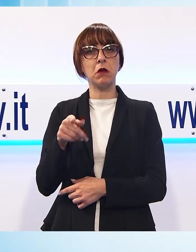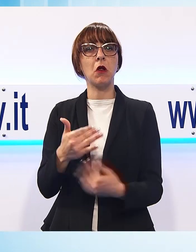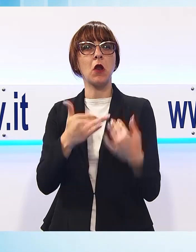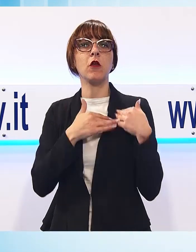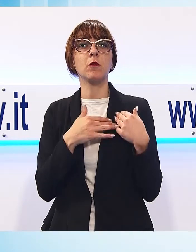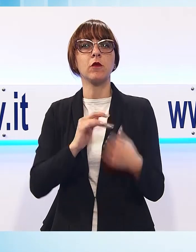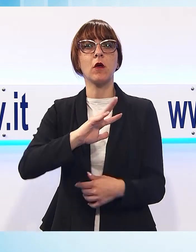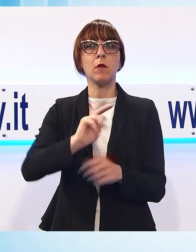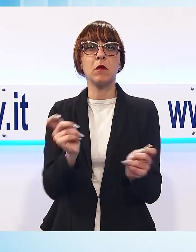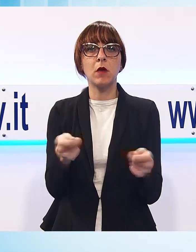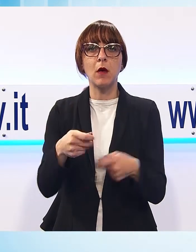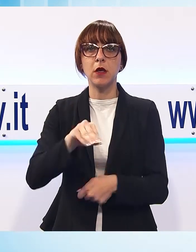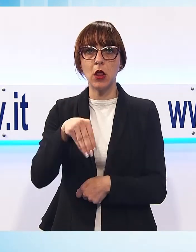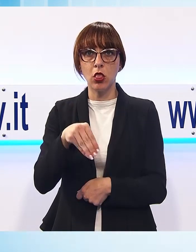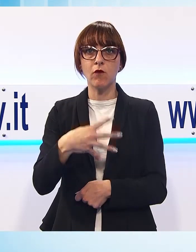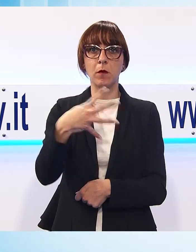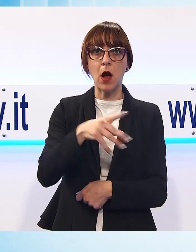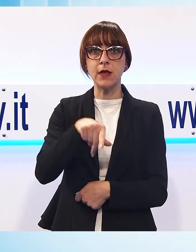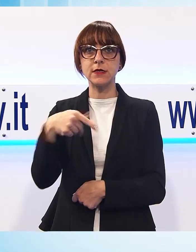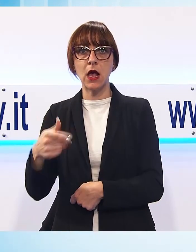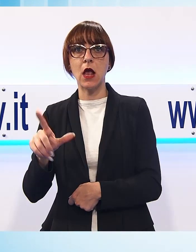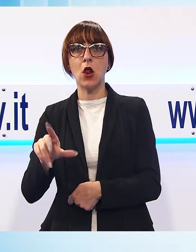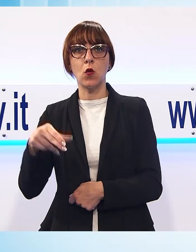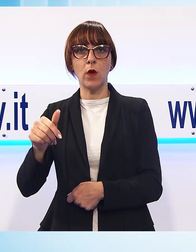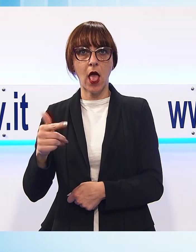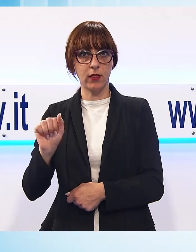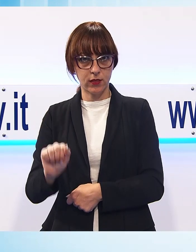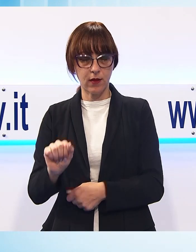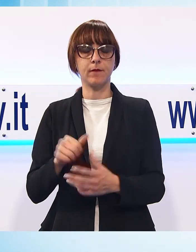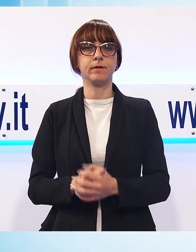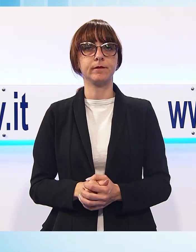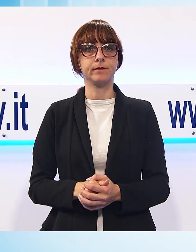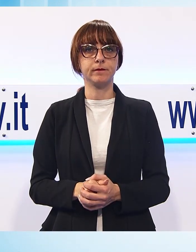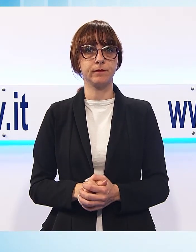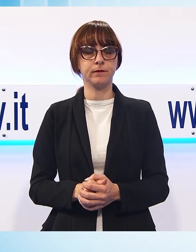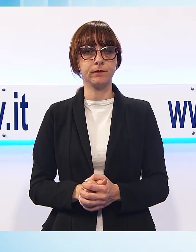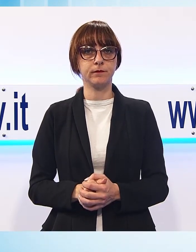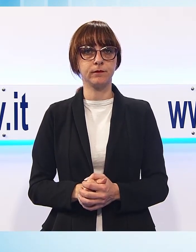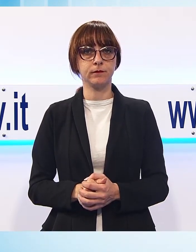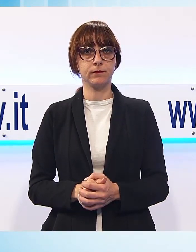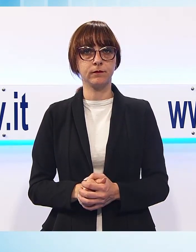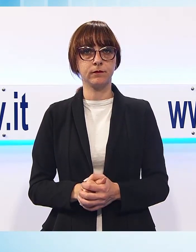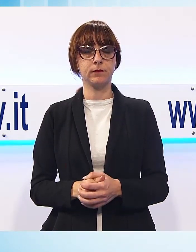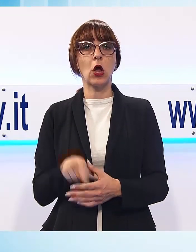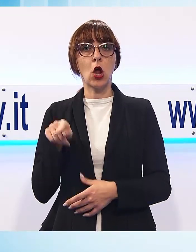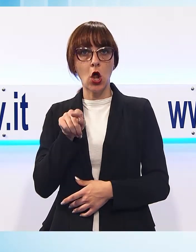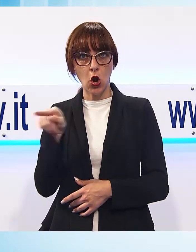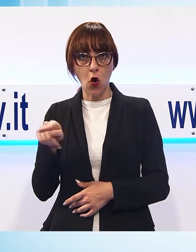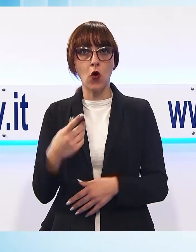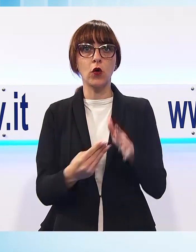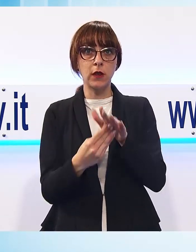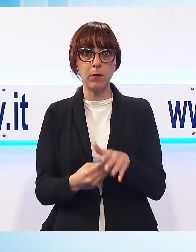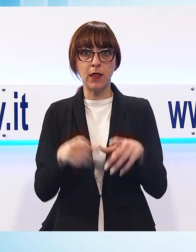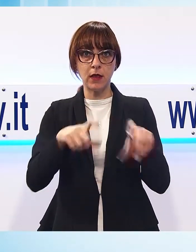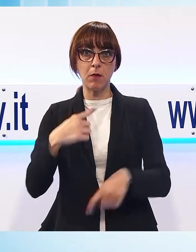massa e lunata, avevano anche picchiato i dipendenti degli istituti di credito. Cresce il turismo straniero in